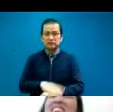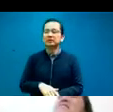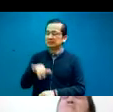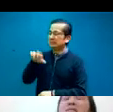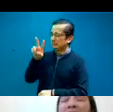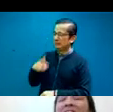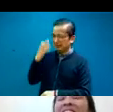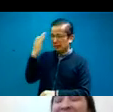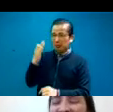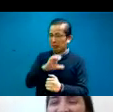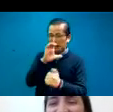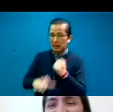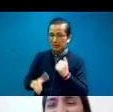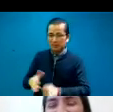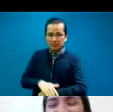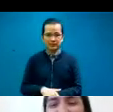el tiempo, sí.